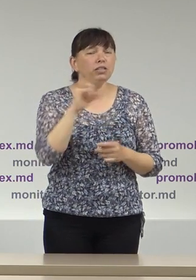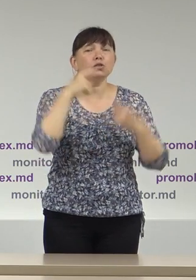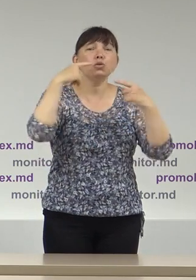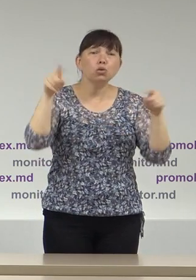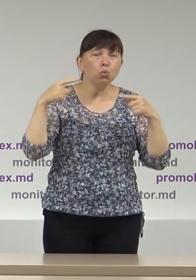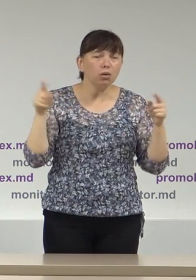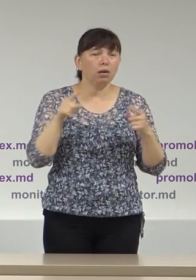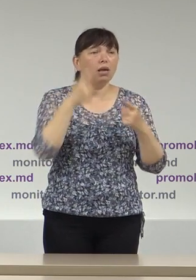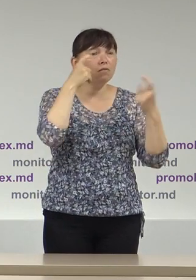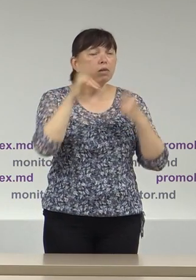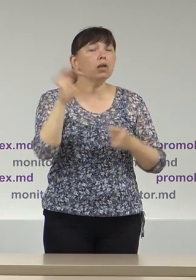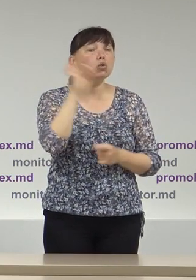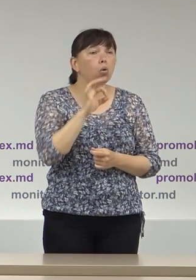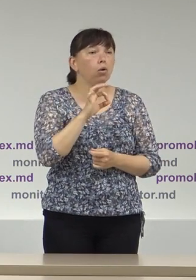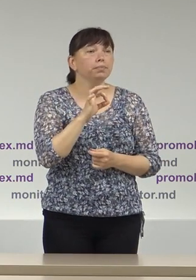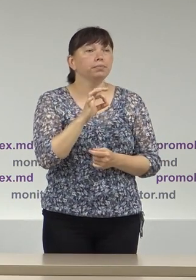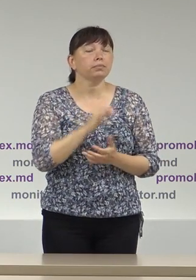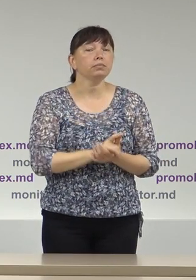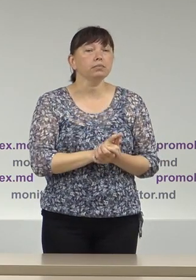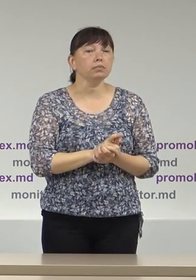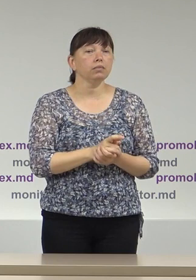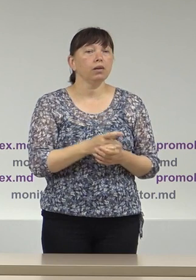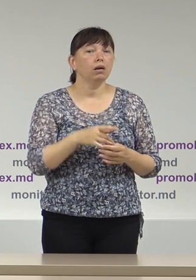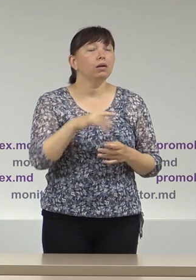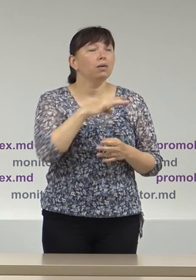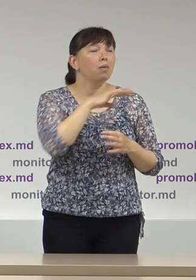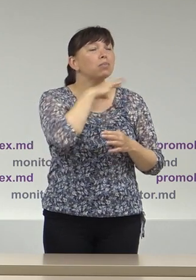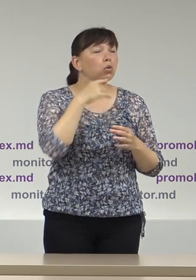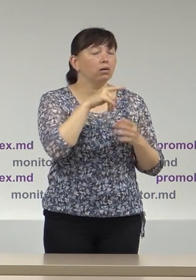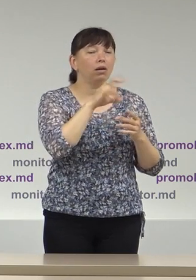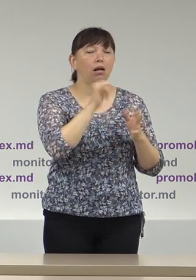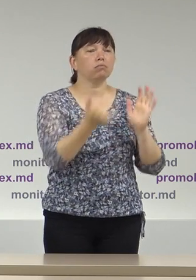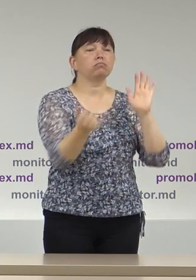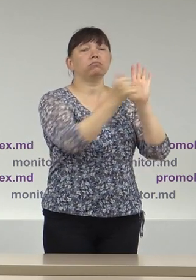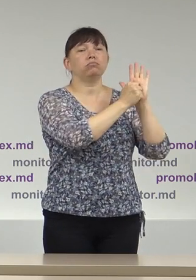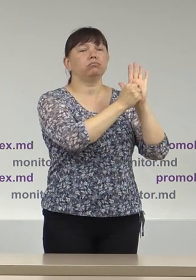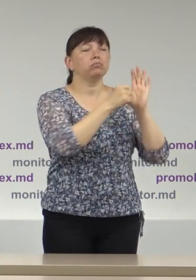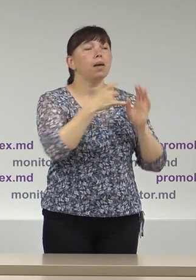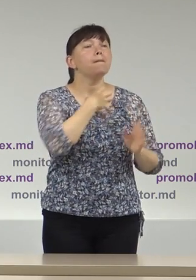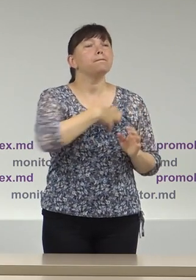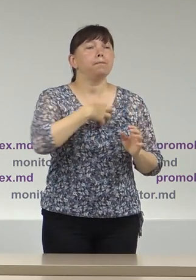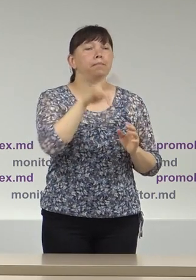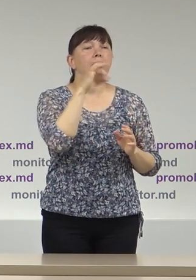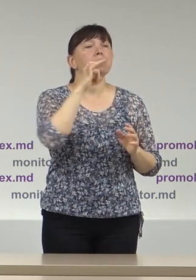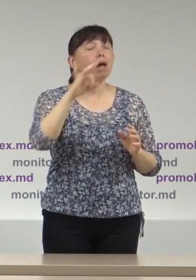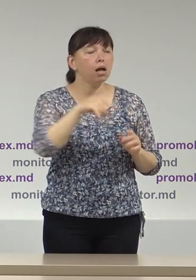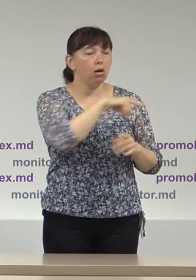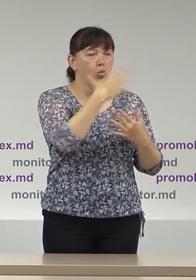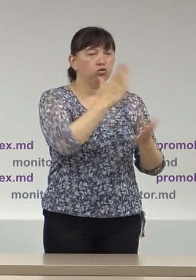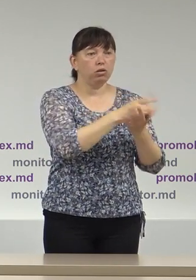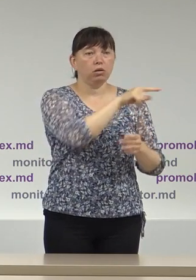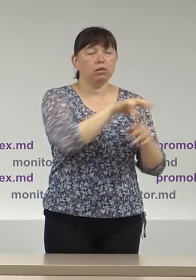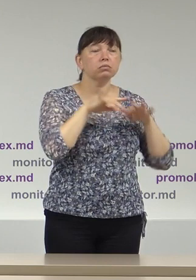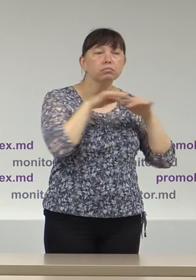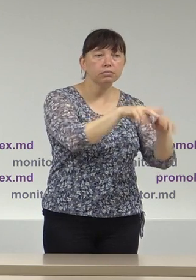surse dischise cu privire la adresările mai multor primari pe subiectul dinițierii din partea organelor de închetă și control